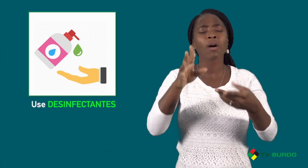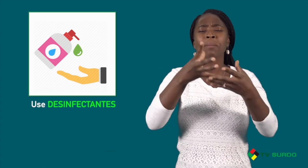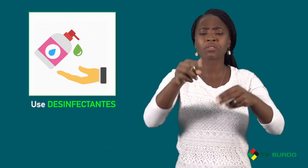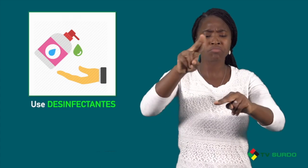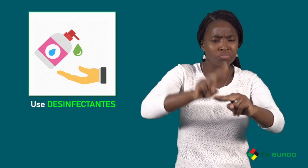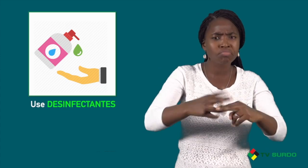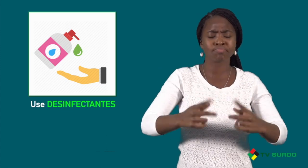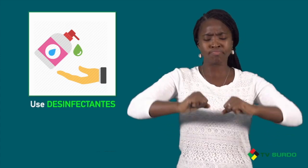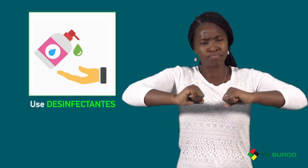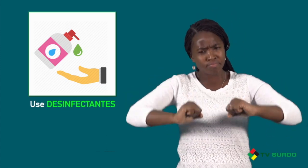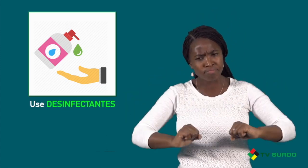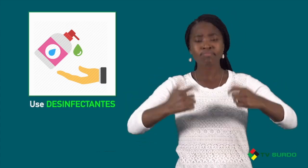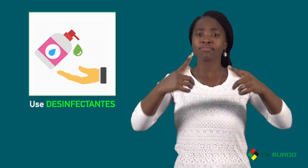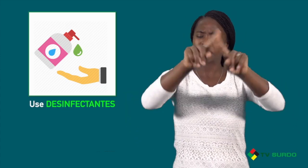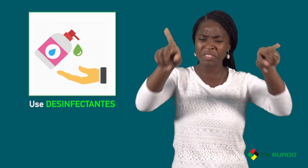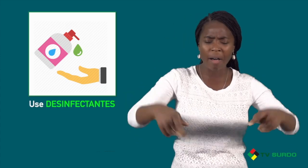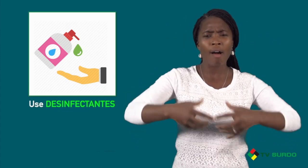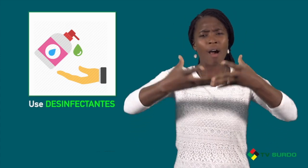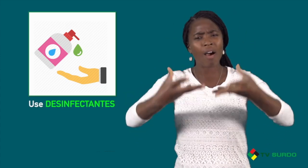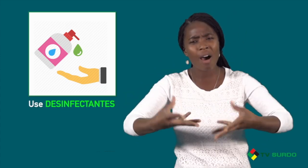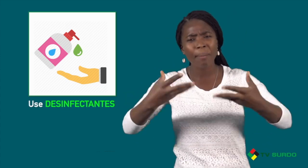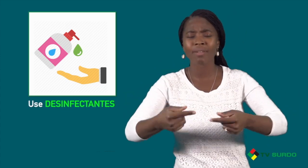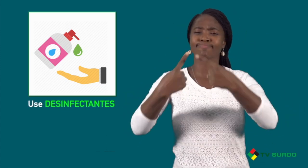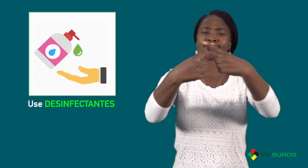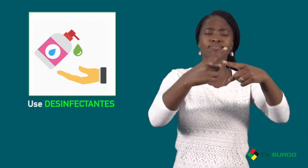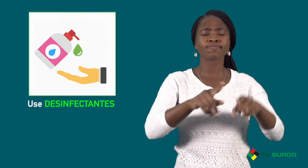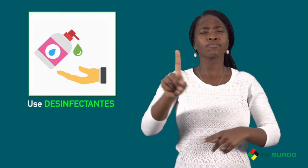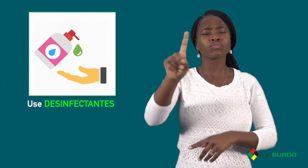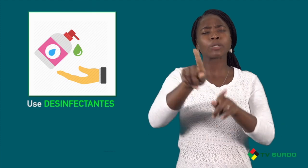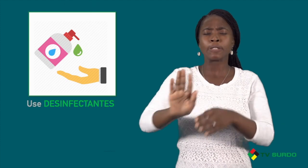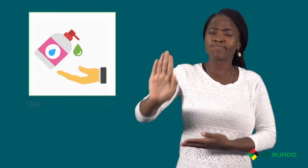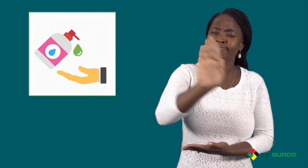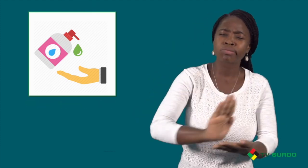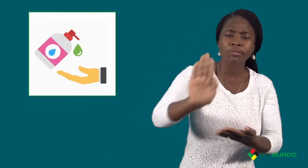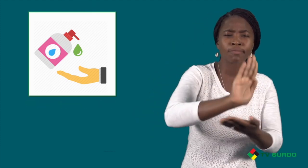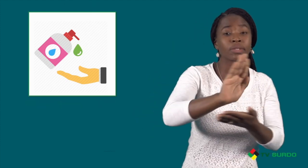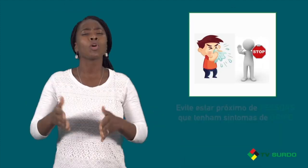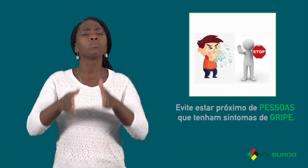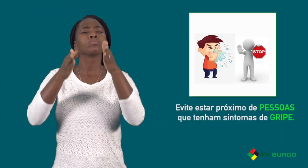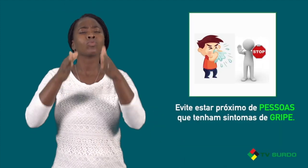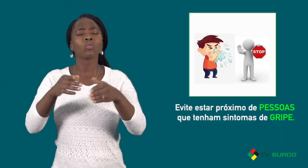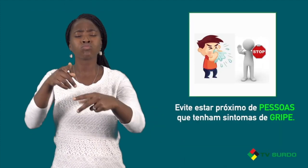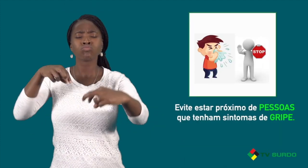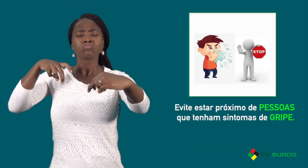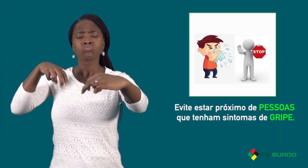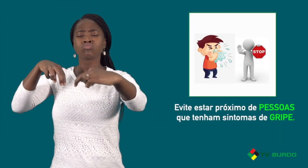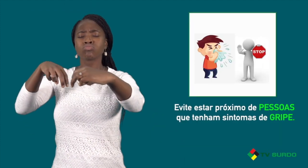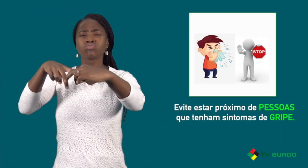móveis, sofá, televisor, cama e diversos. Ao cruzar com alguém